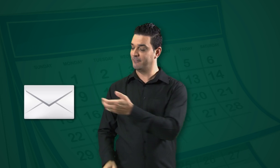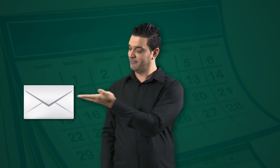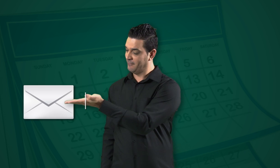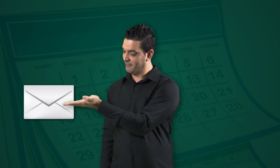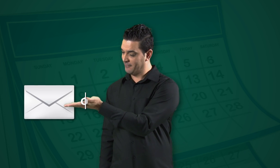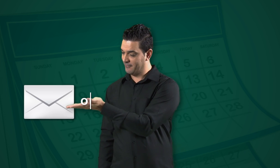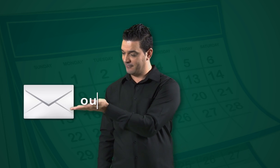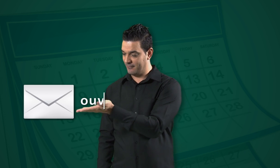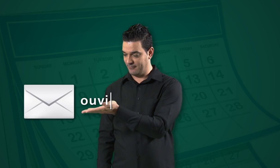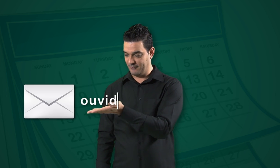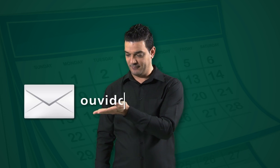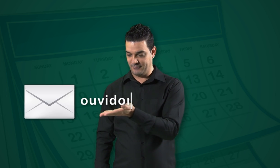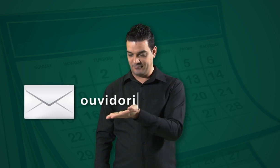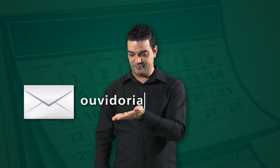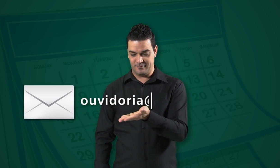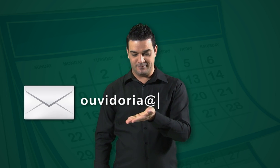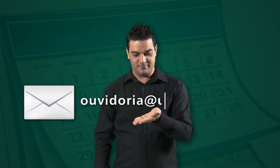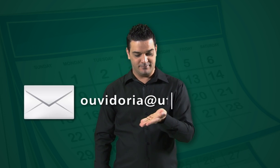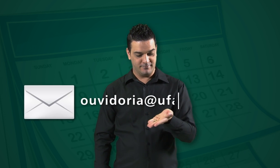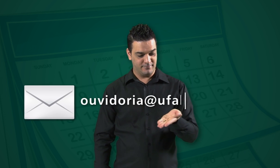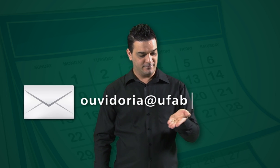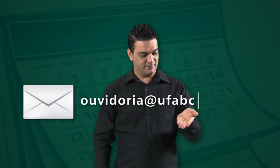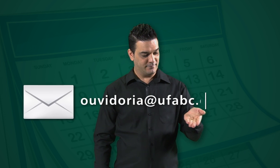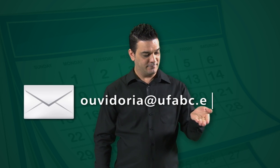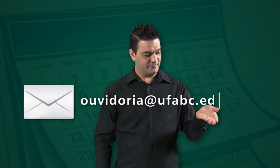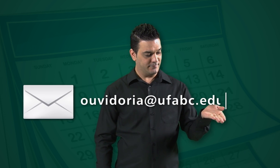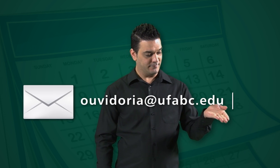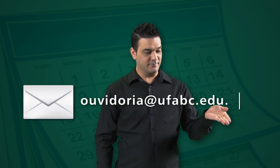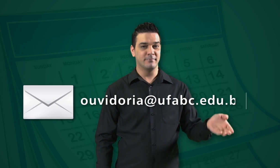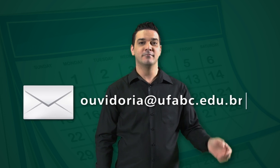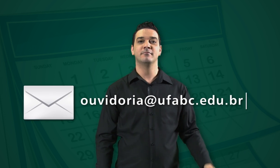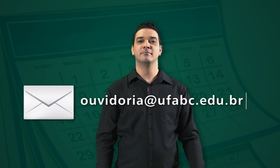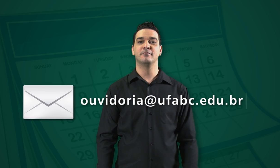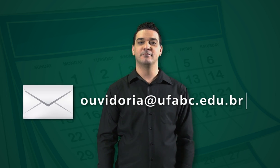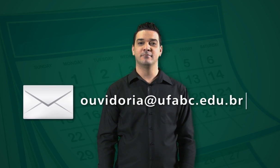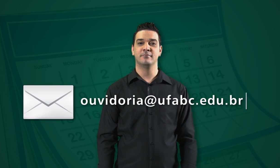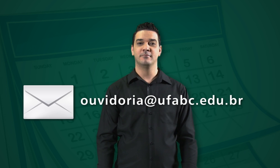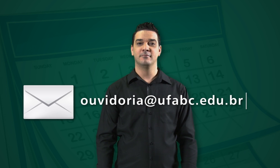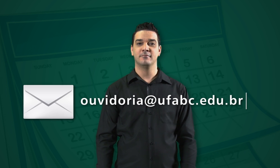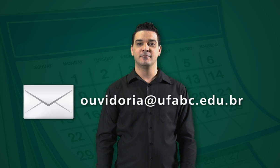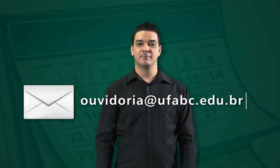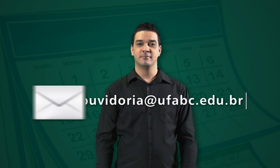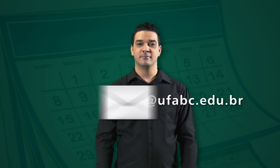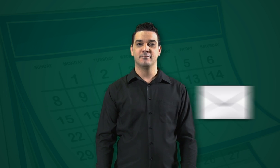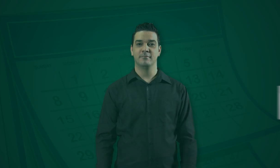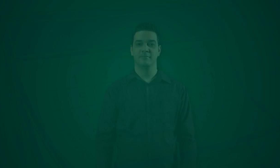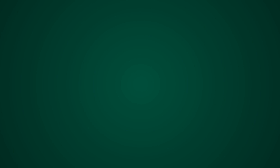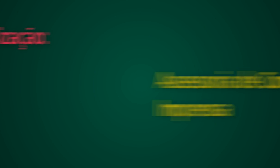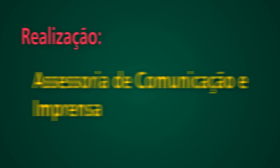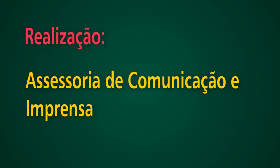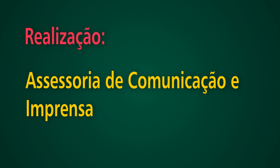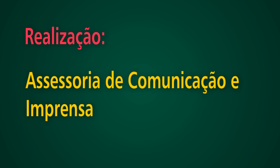ouvidoria.ufabc.edu.br Realização,